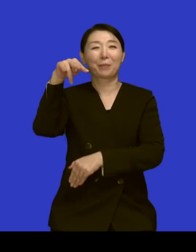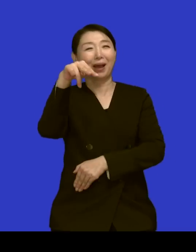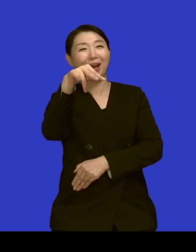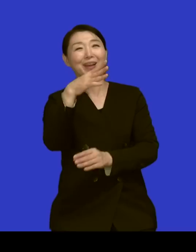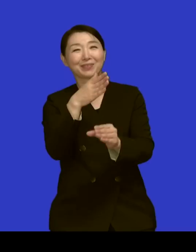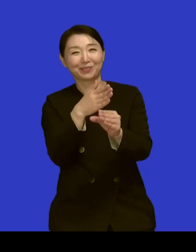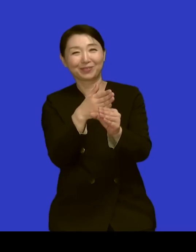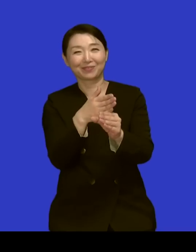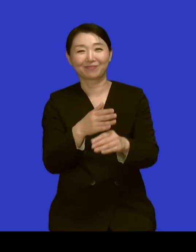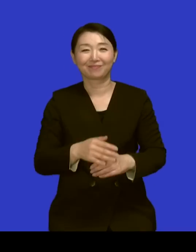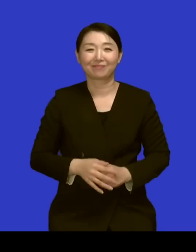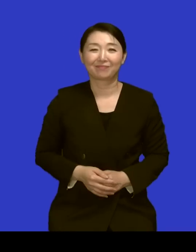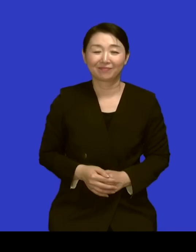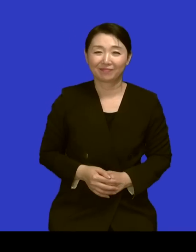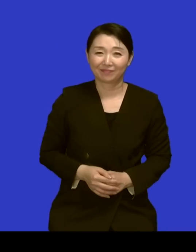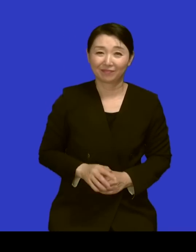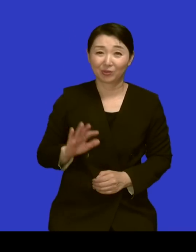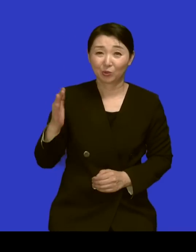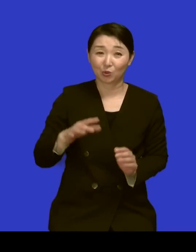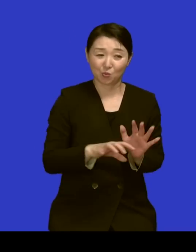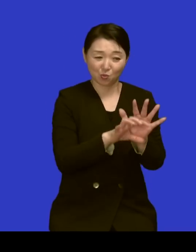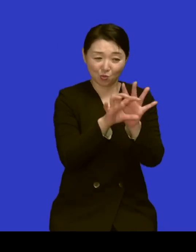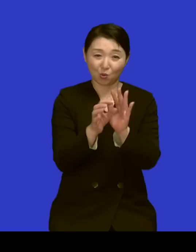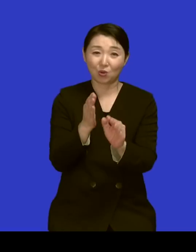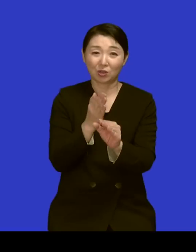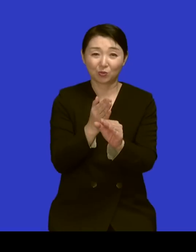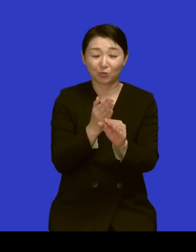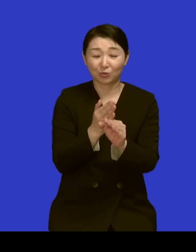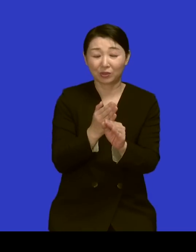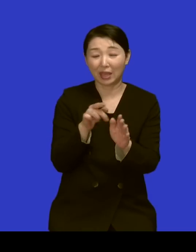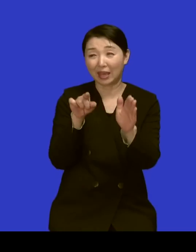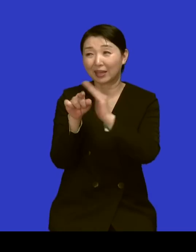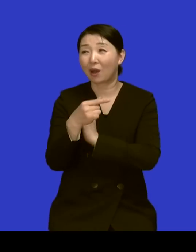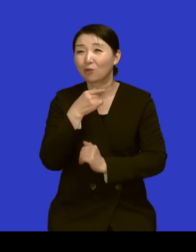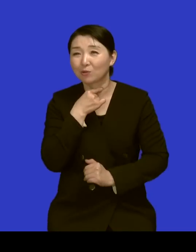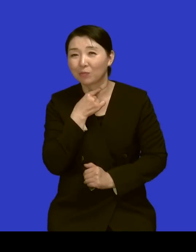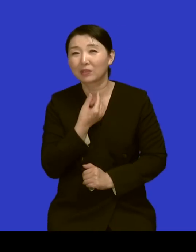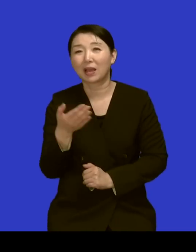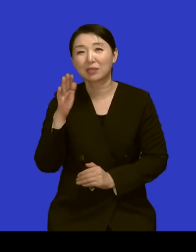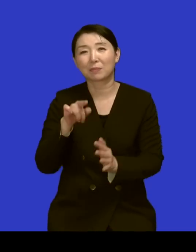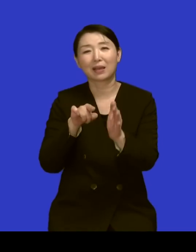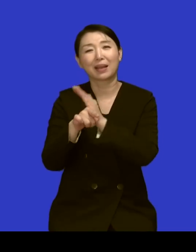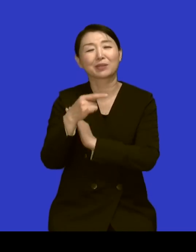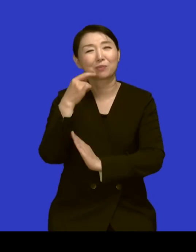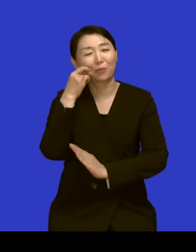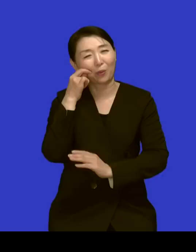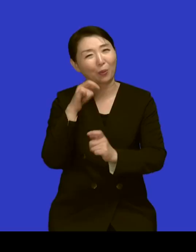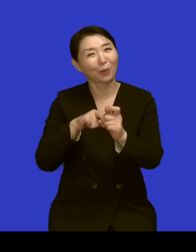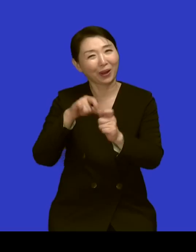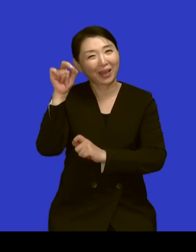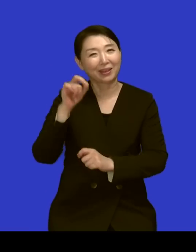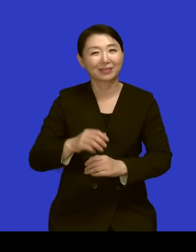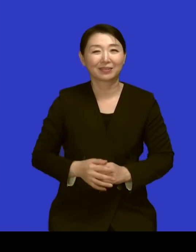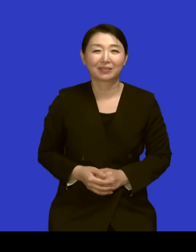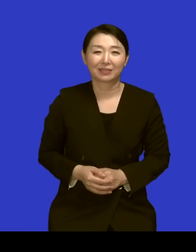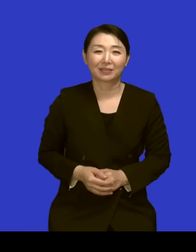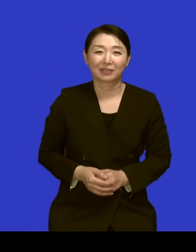네 뭐 코로나 상황에서 또 톤수를 가고 싶어도 못 가는 시간이 길어졌었잖아요 네 요즘도 톤수 생각하면서 많이